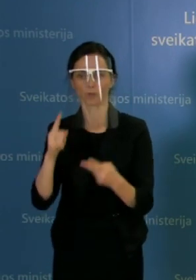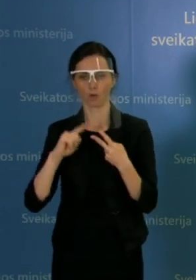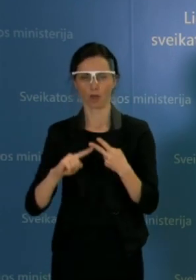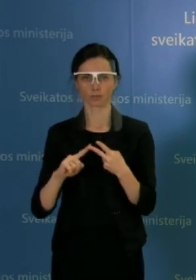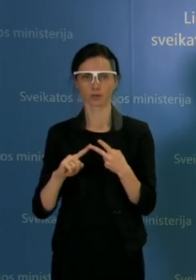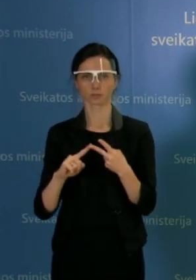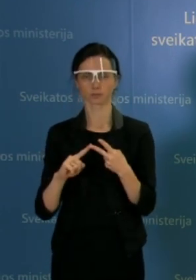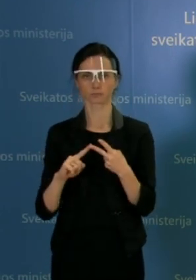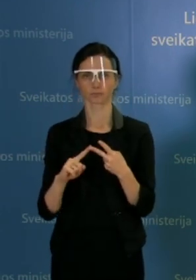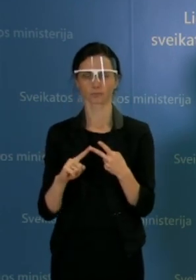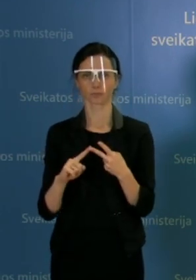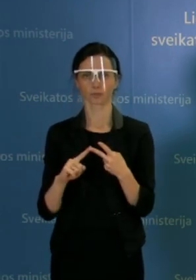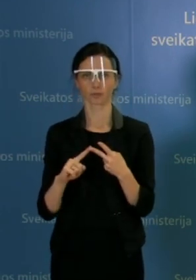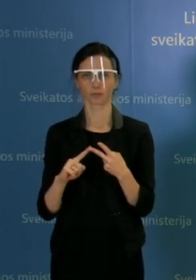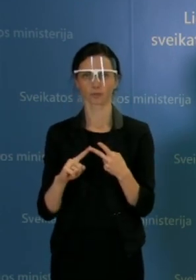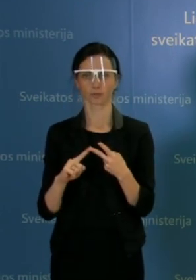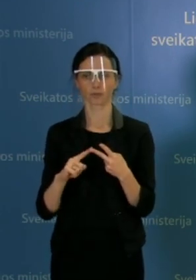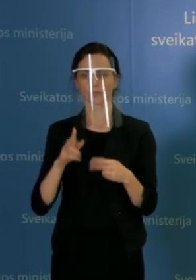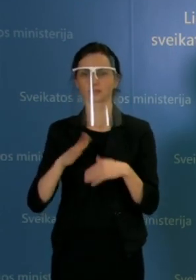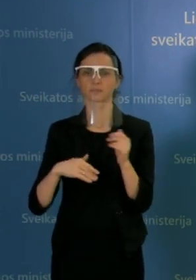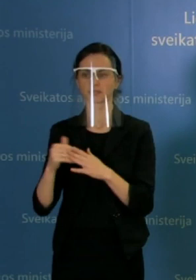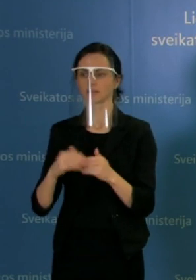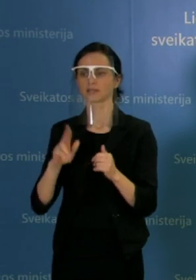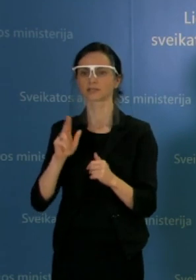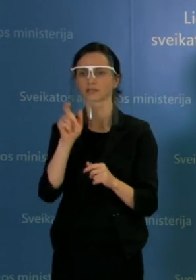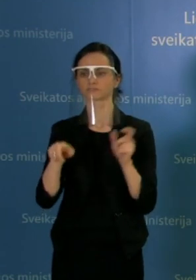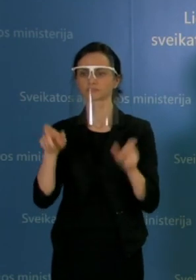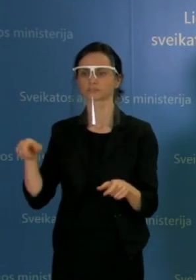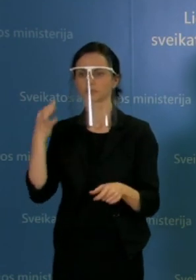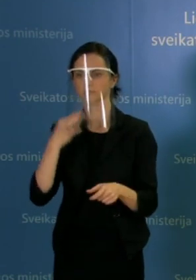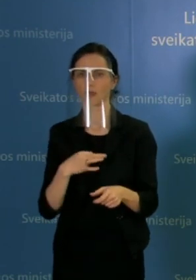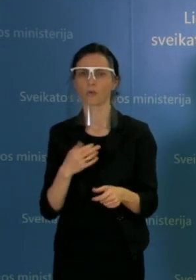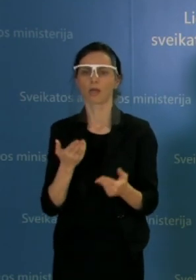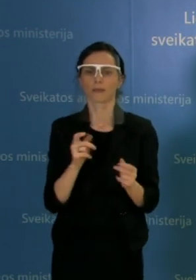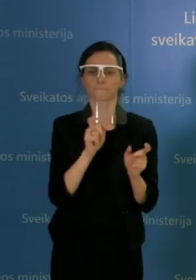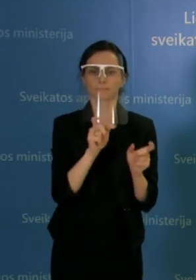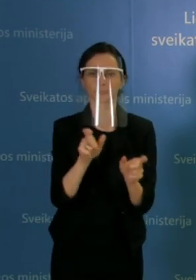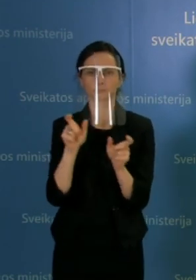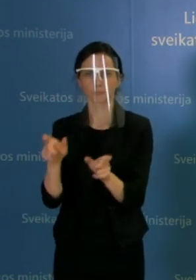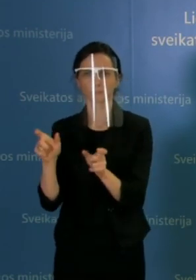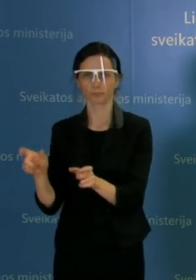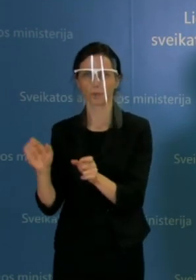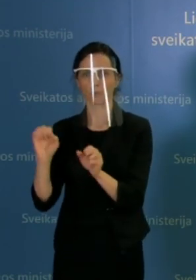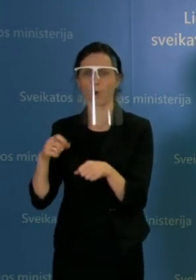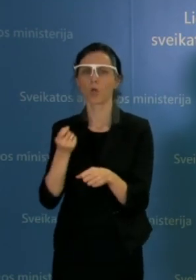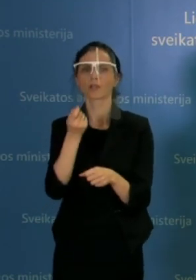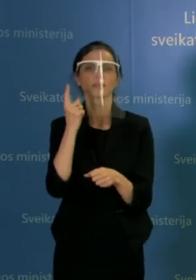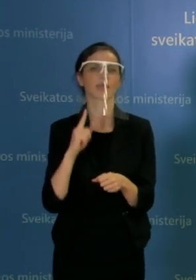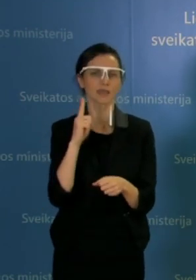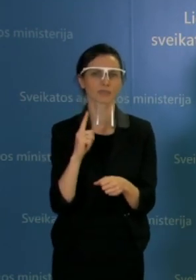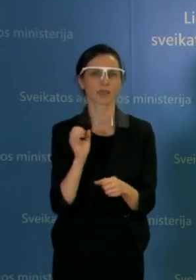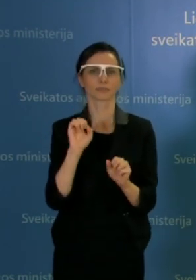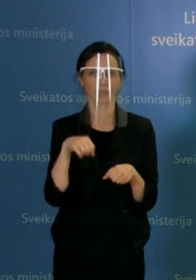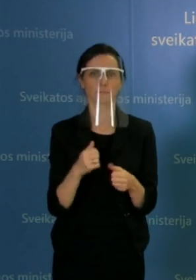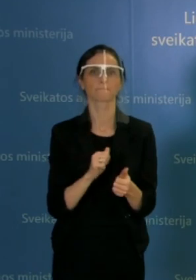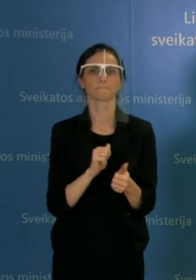ministrai regi teko girdėti, visi specialistai sako, kad apribojimai gali tik tai suveikti momentiškai. Vėliau vis dėl